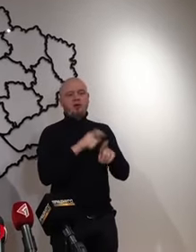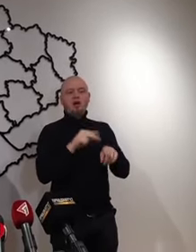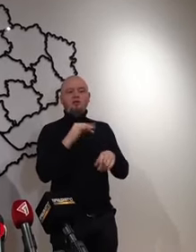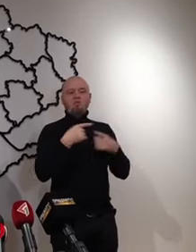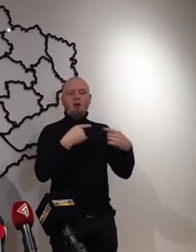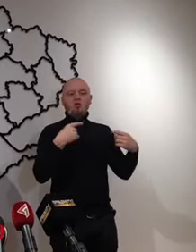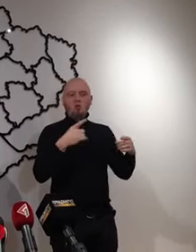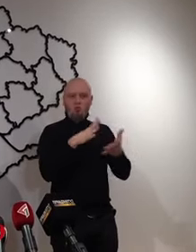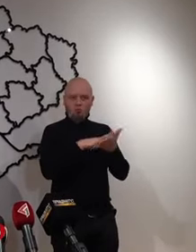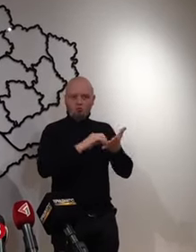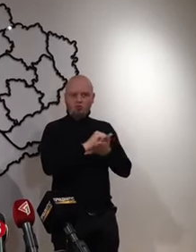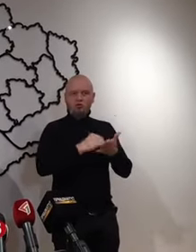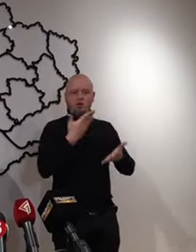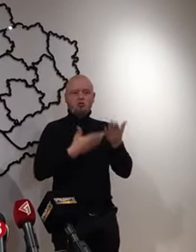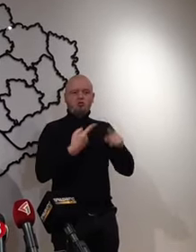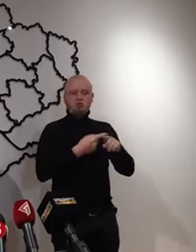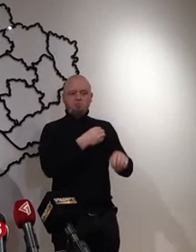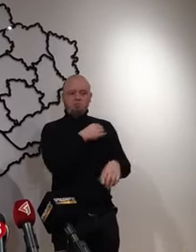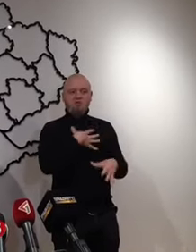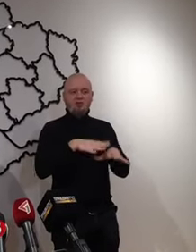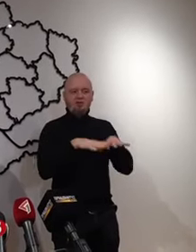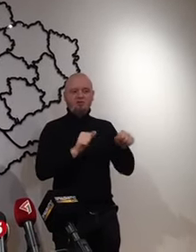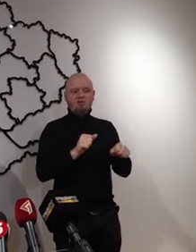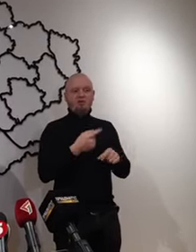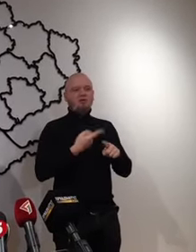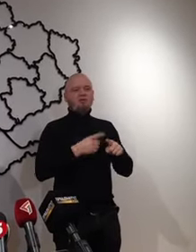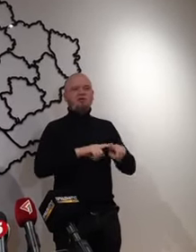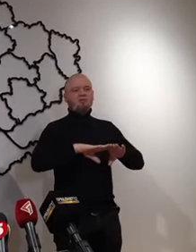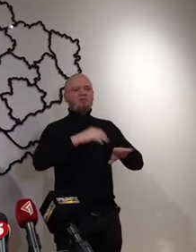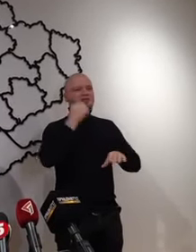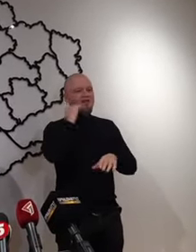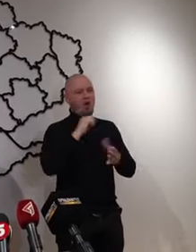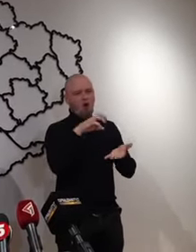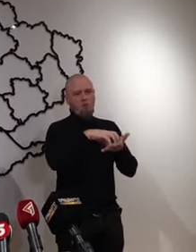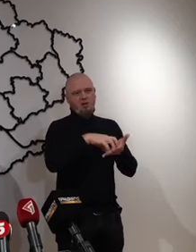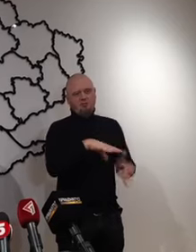пошкоджений, що це приватна власність? Ні, це недіючий стрибіт.